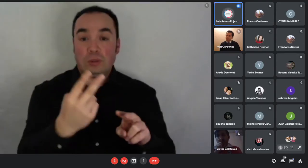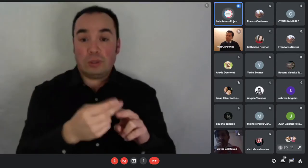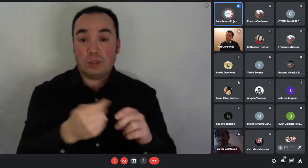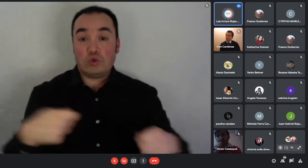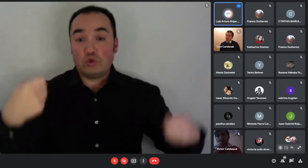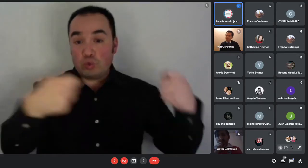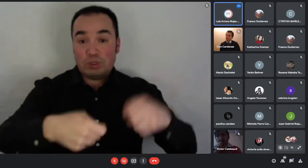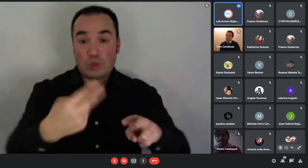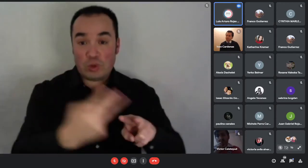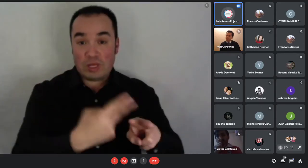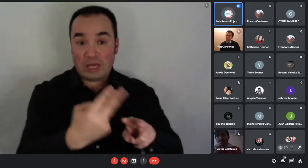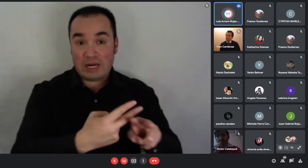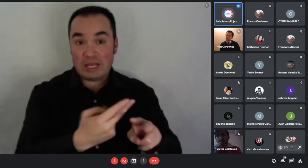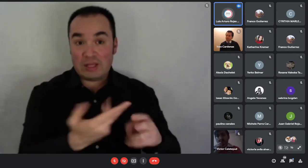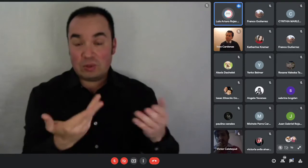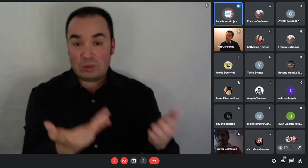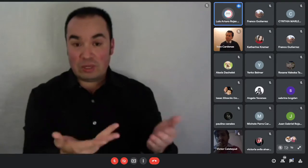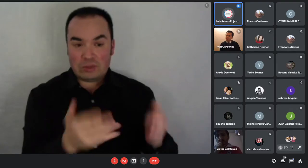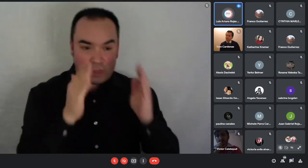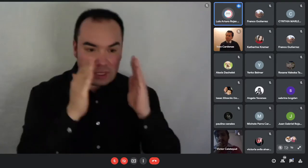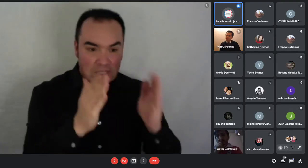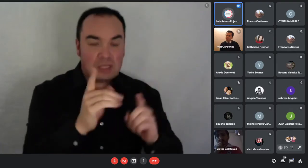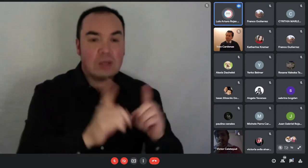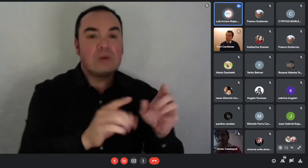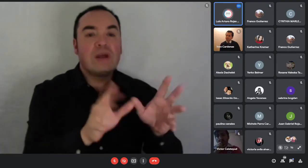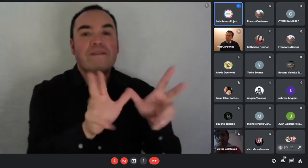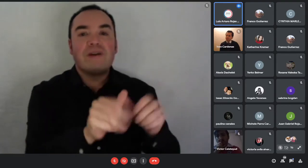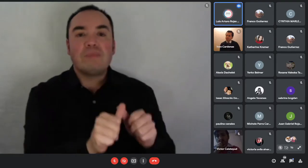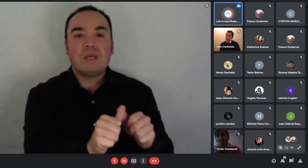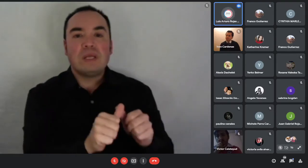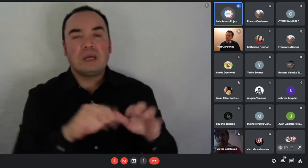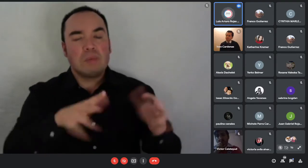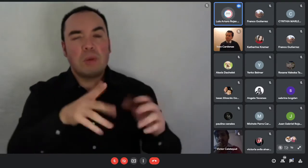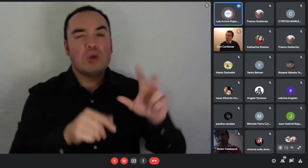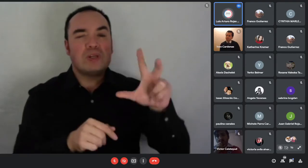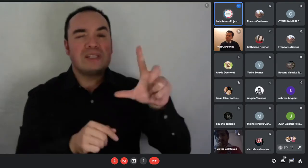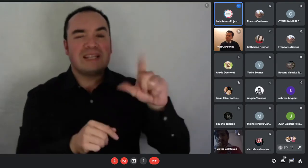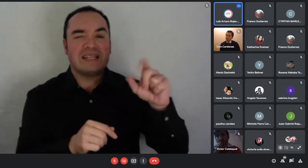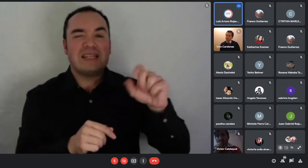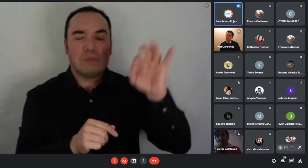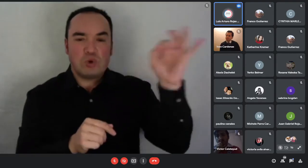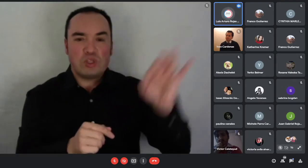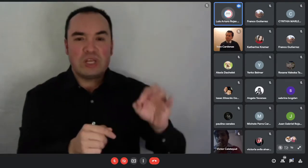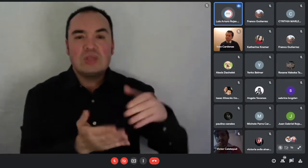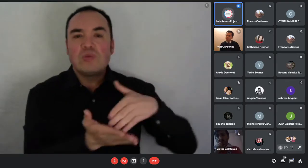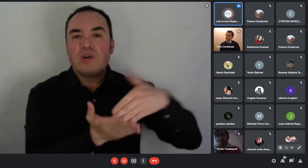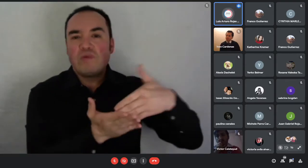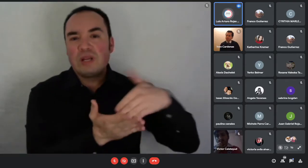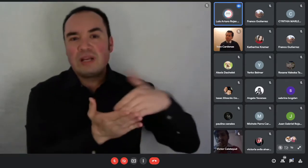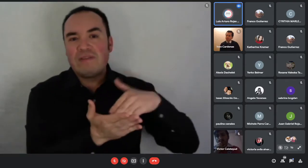70%. Una cosa importante en el subsidio de arriendo